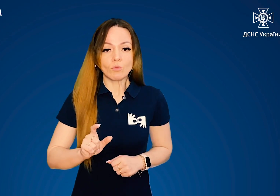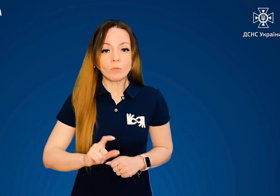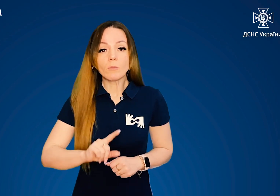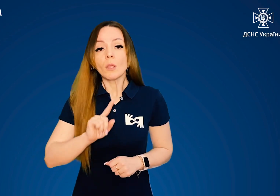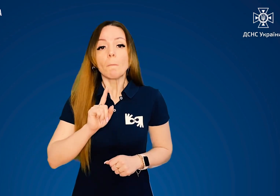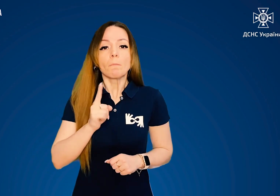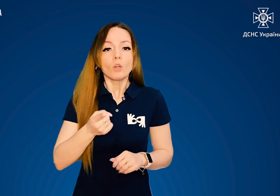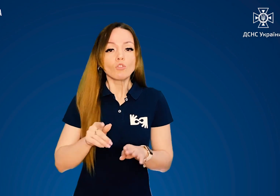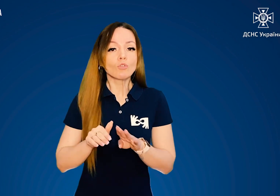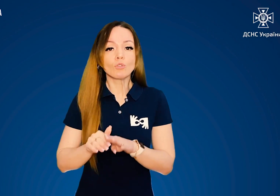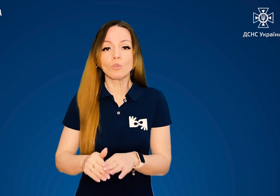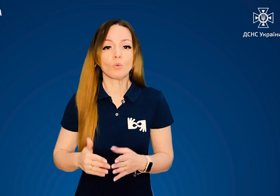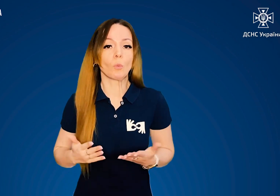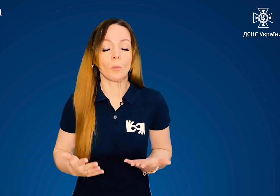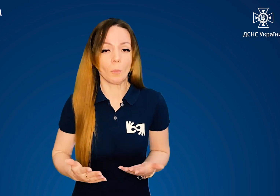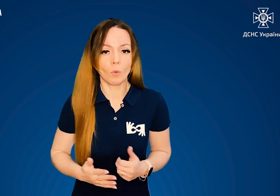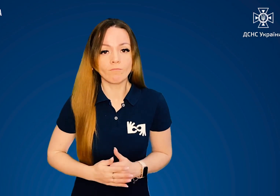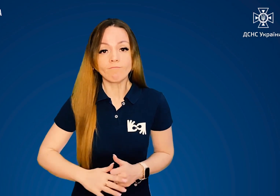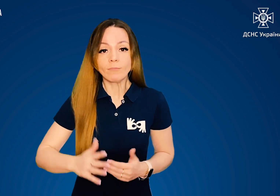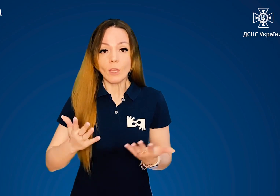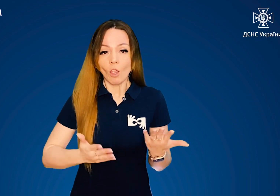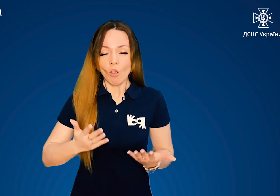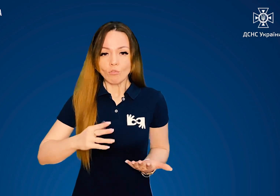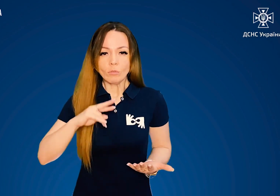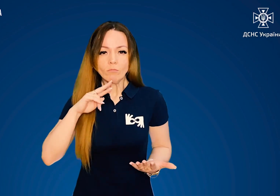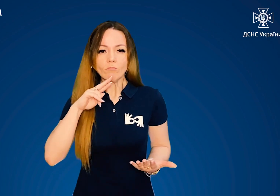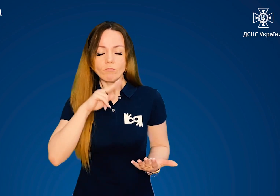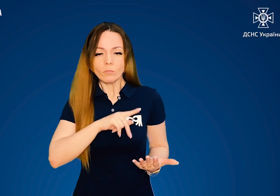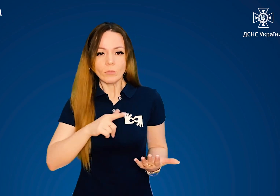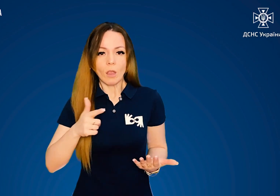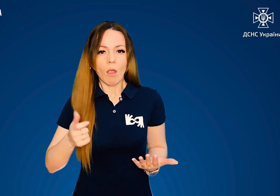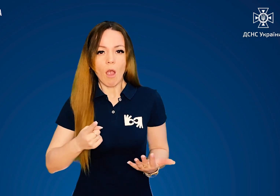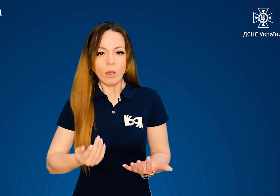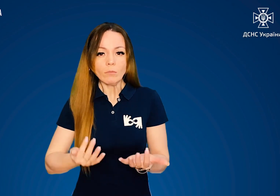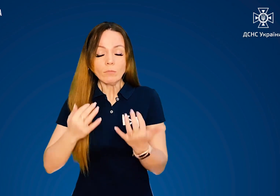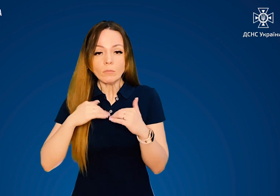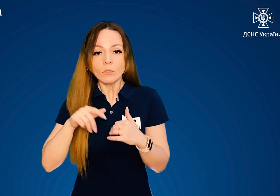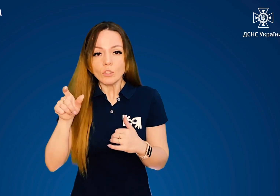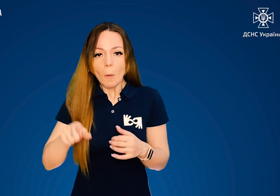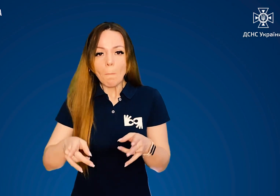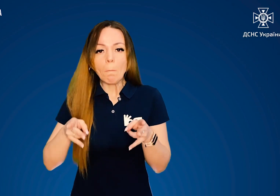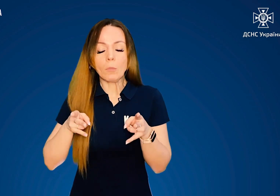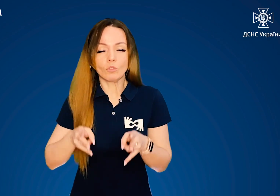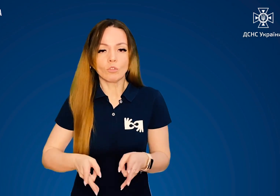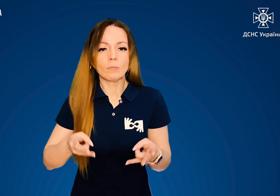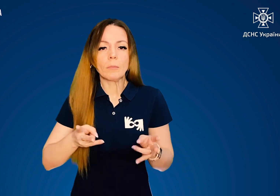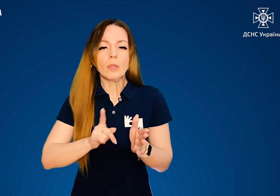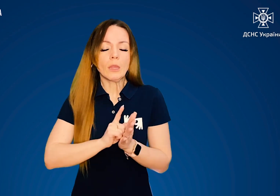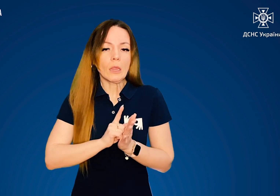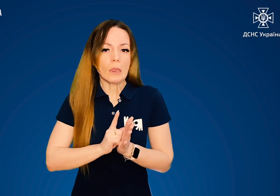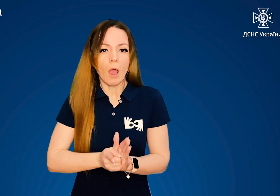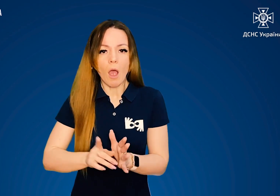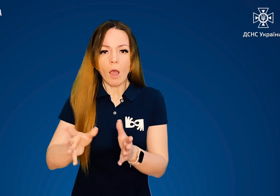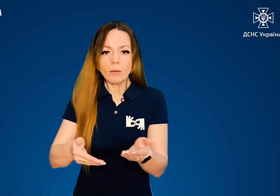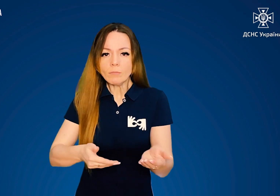Перша допомога. У разі отруєння чадним газом постраждалого слід